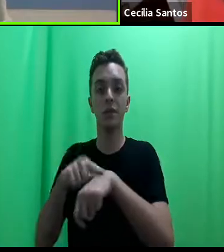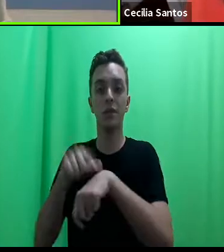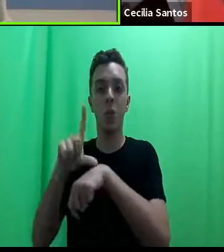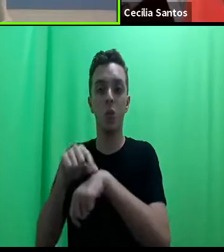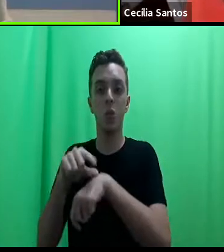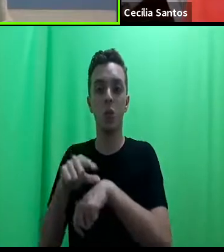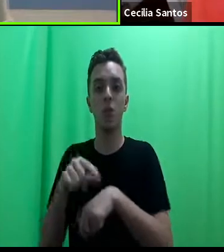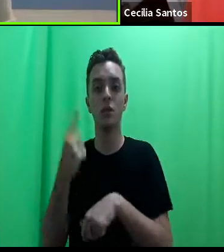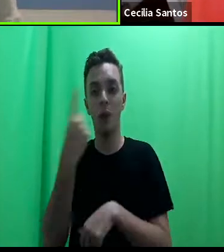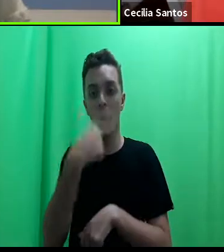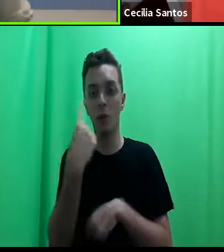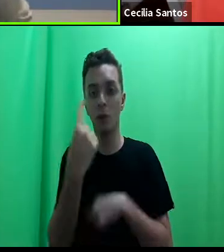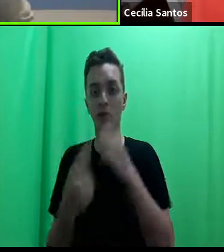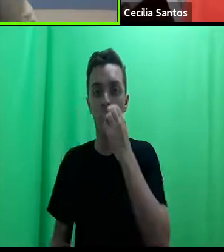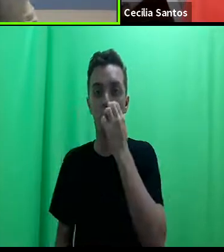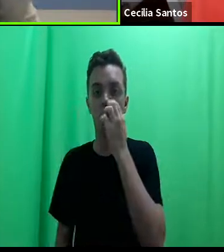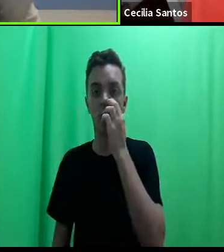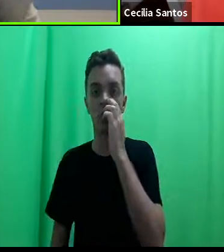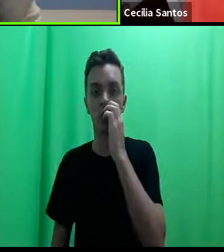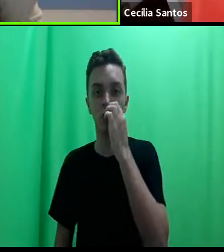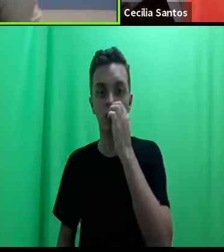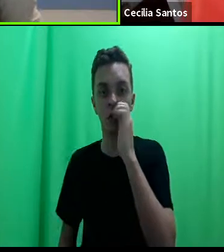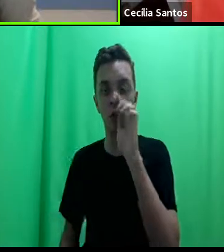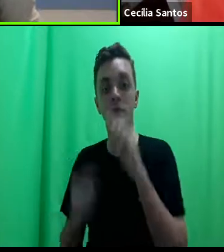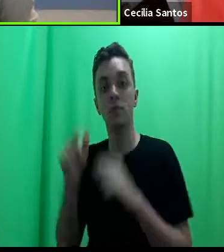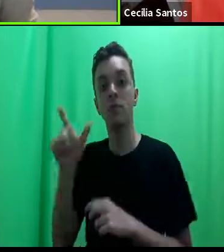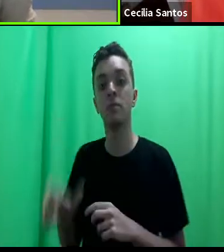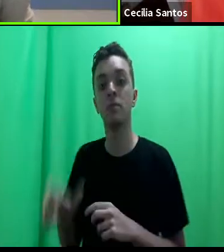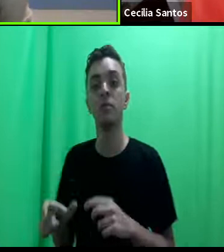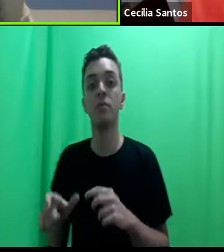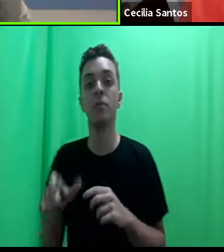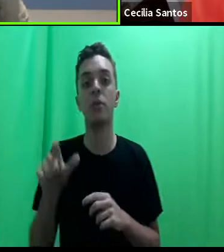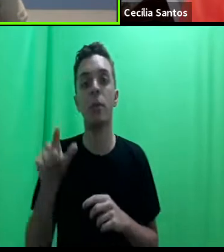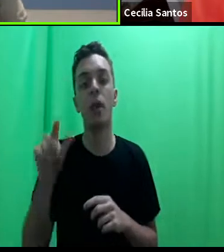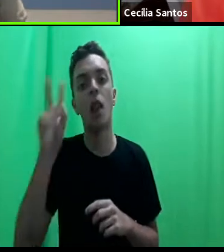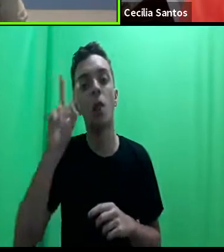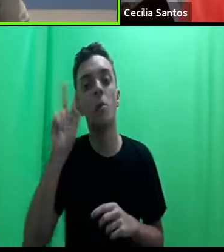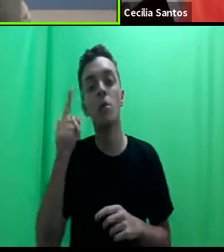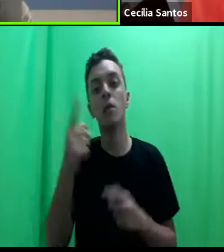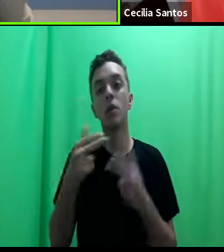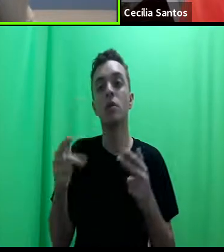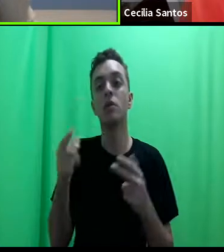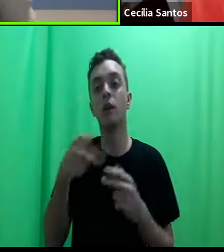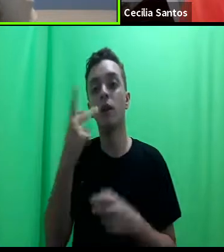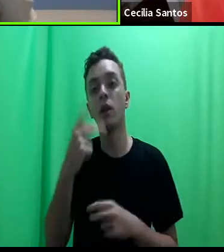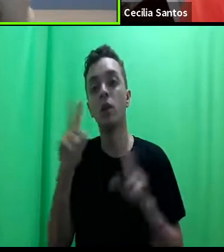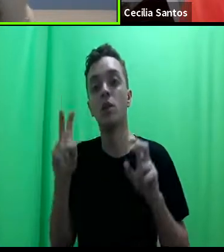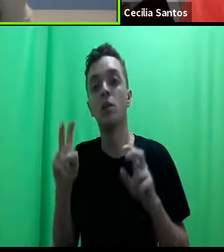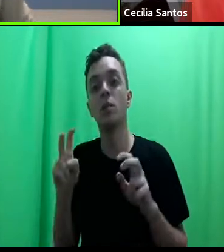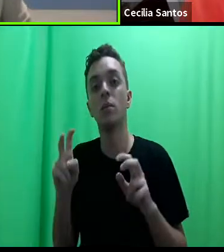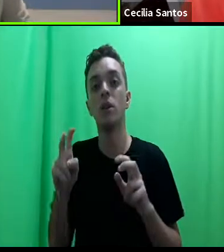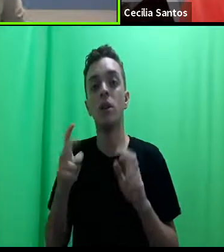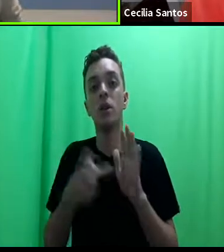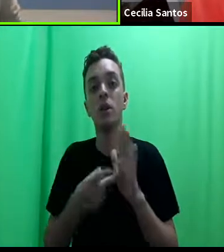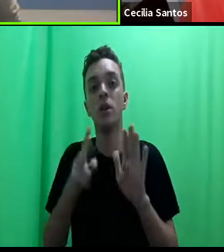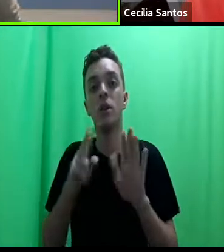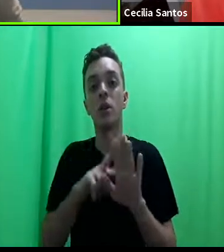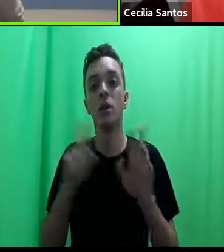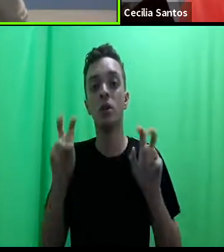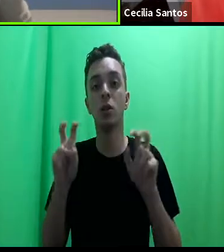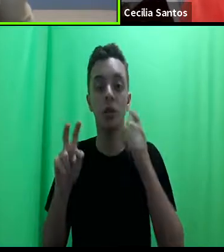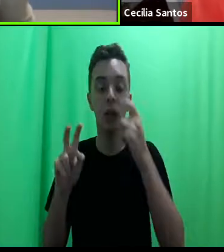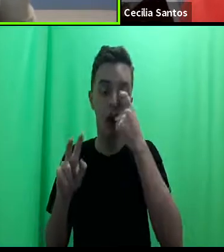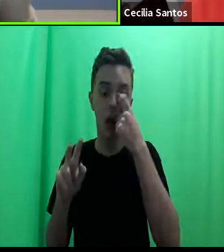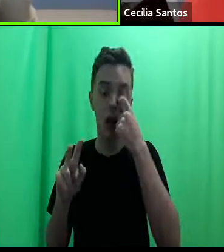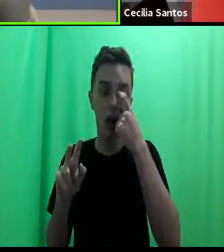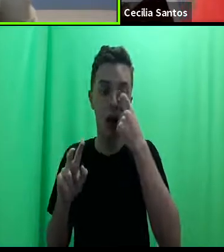uma hora, mas alguém pescou aqui o que a senhora falou sobre a perspectiva das transnacionalidades